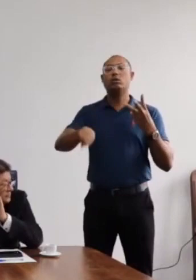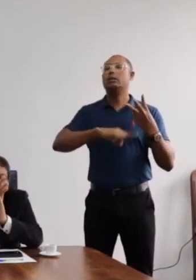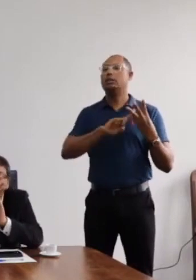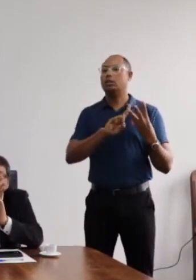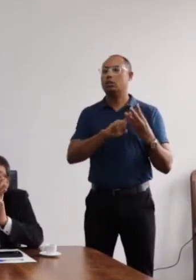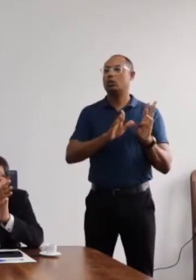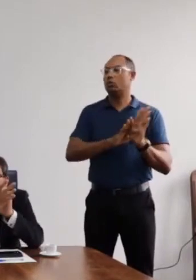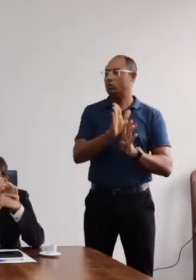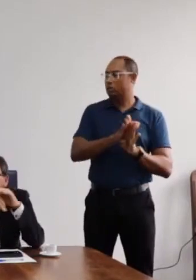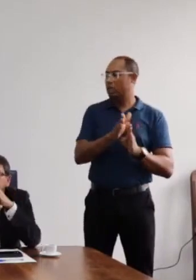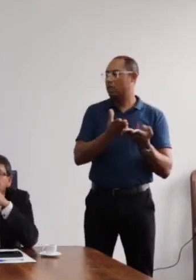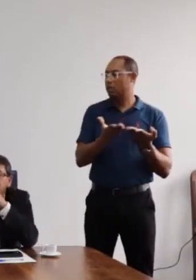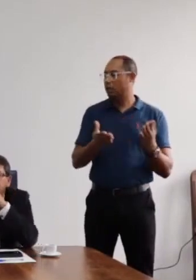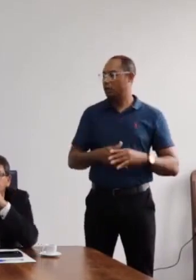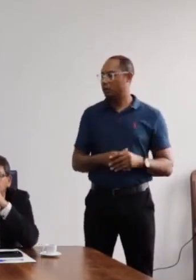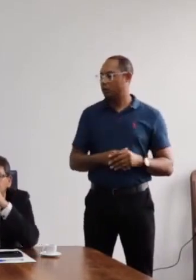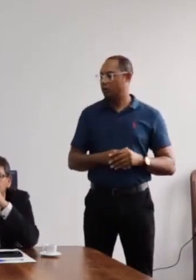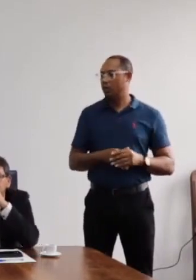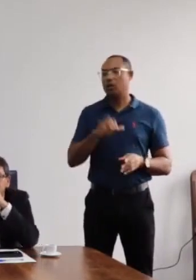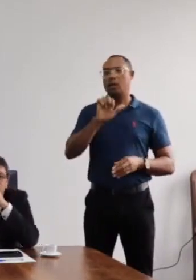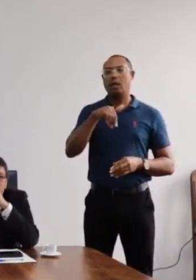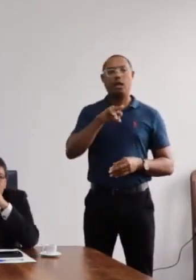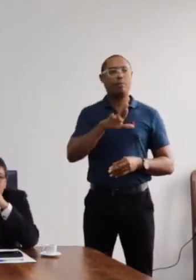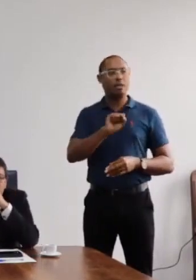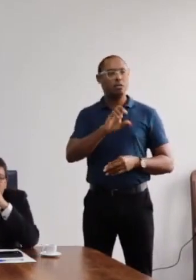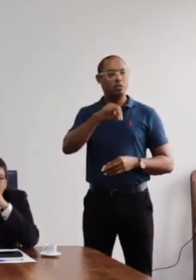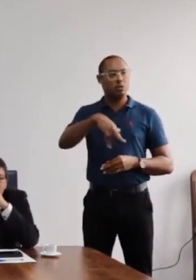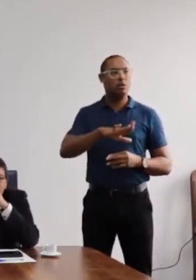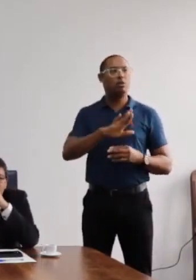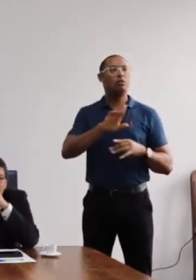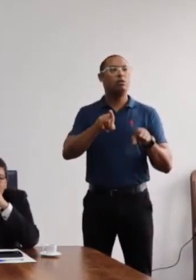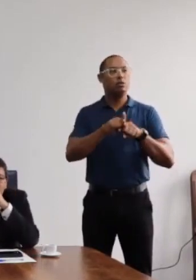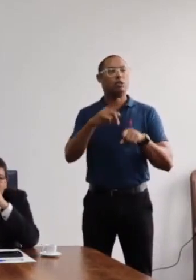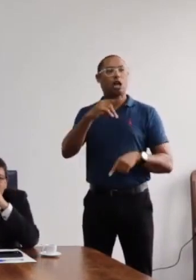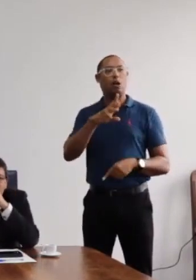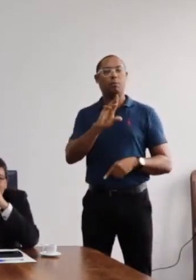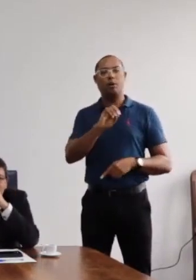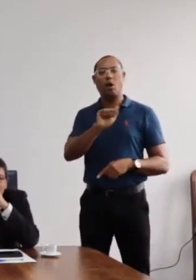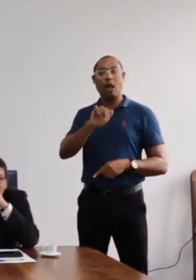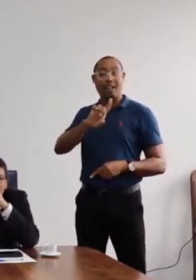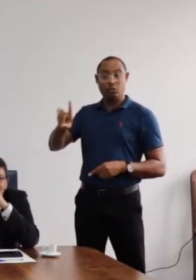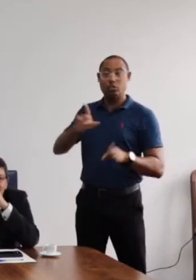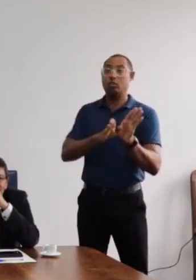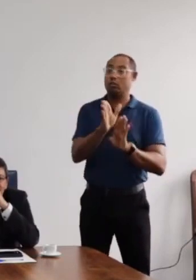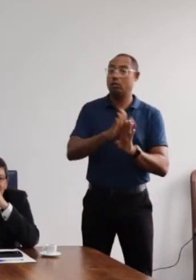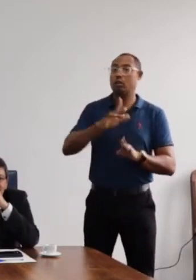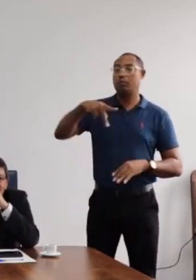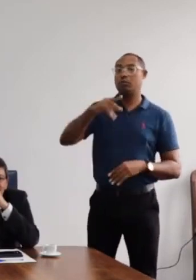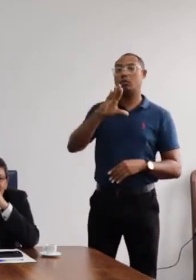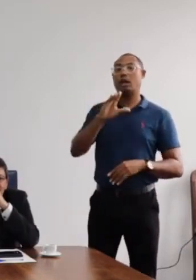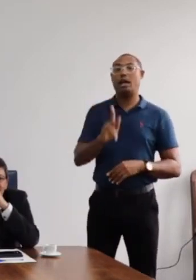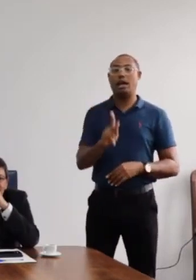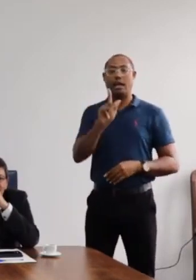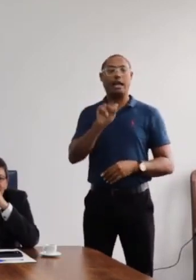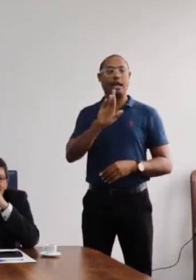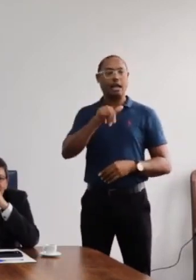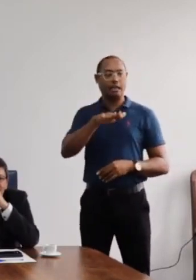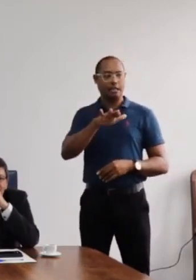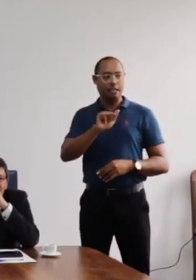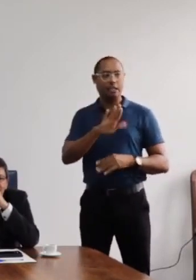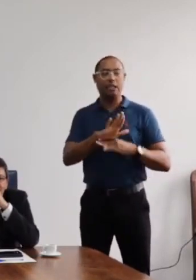conselheiro Emerson Santa Bárbara, pro-reitor da PROAD, conselheira professora Karina Cordeiro,